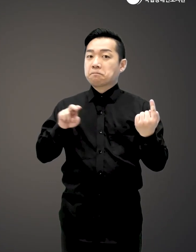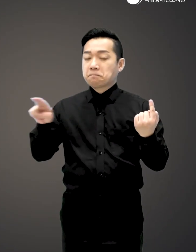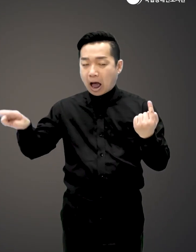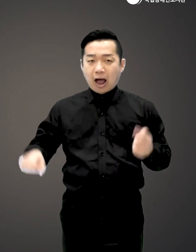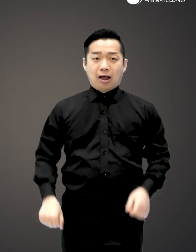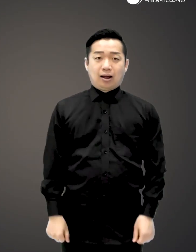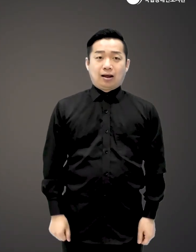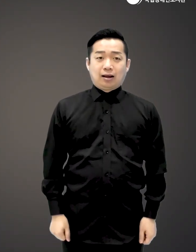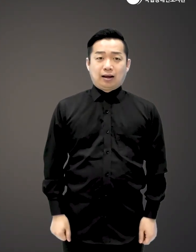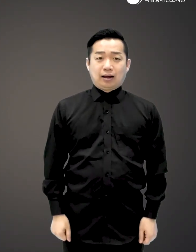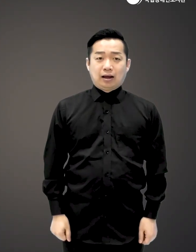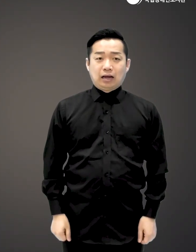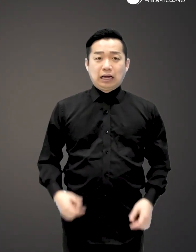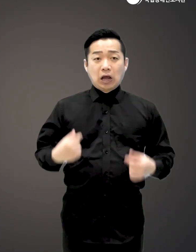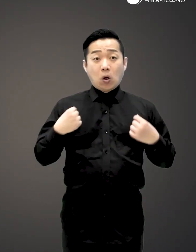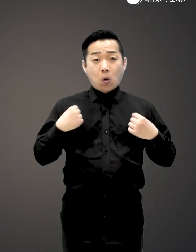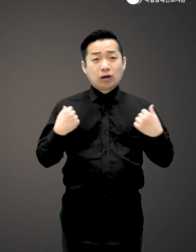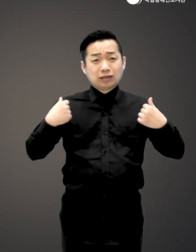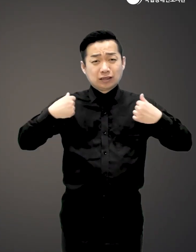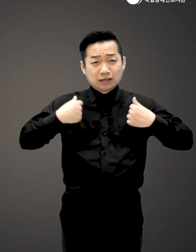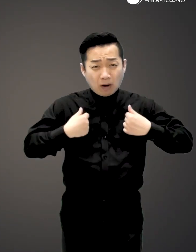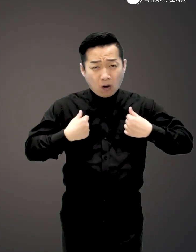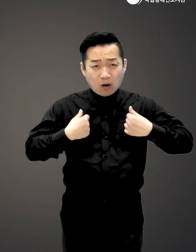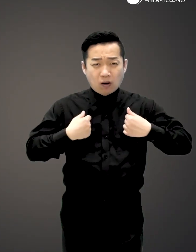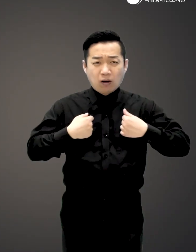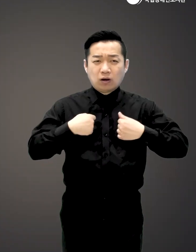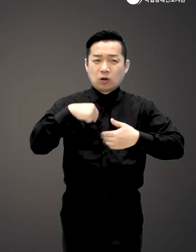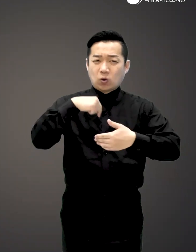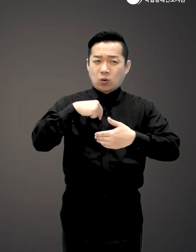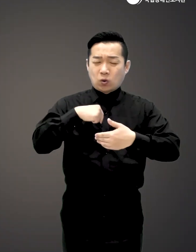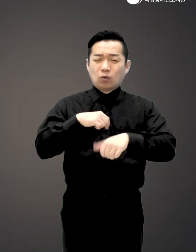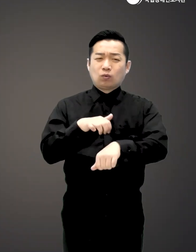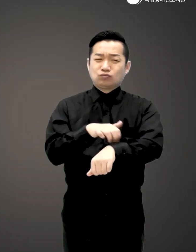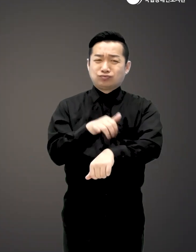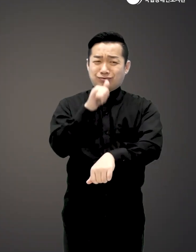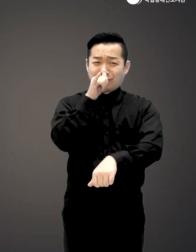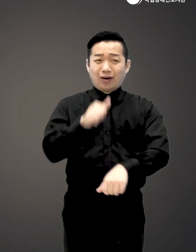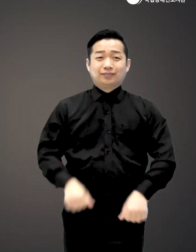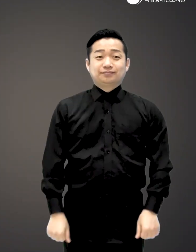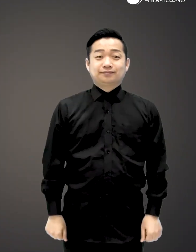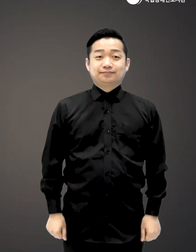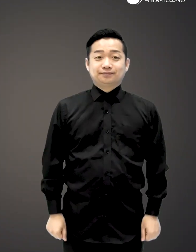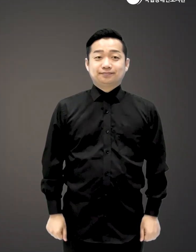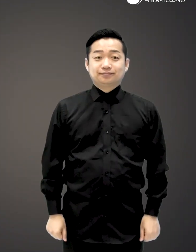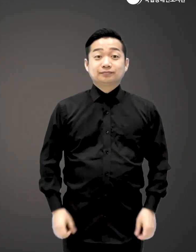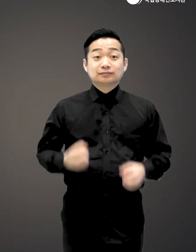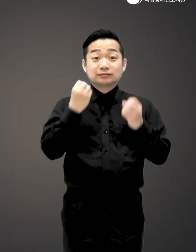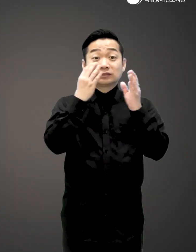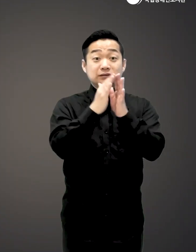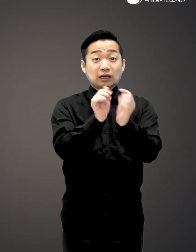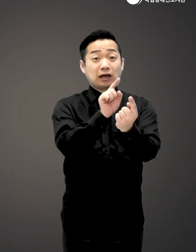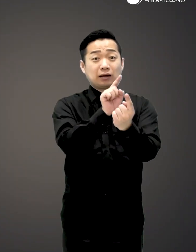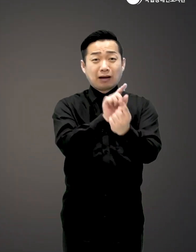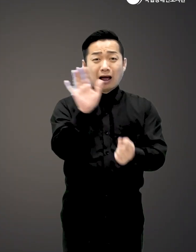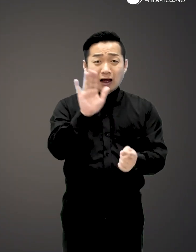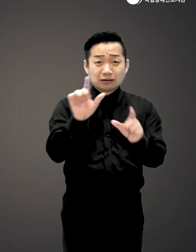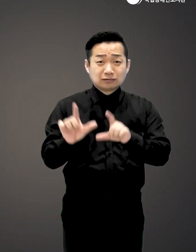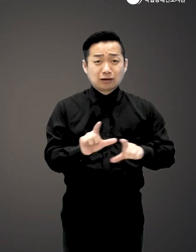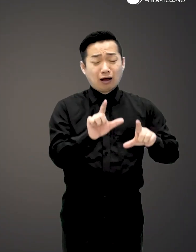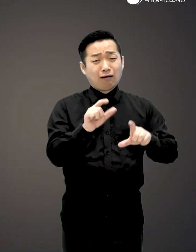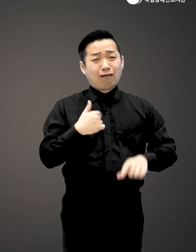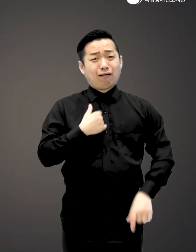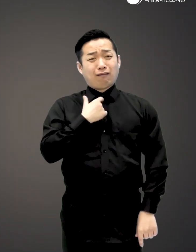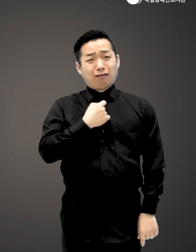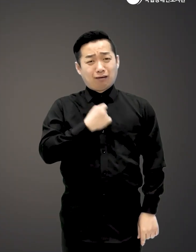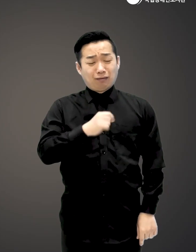일수 옷을 입어보는 것도 편치 않았습니다 새로운 사람을 안 만나고 살면 안